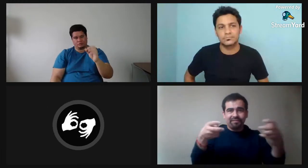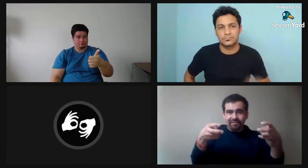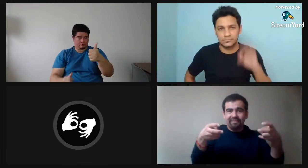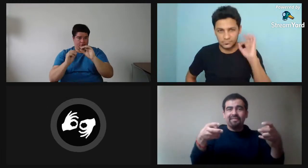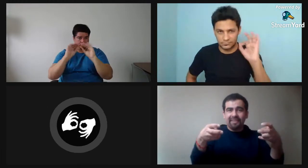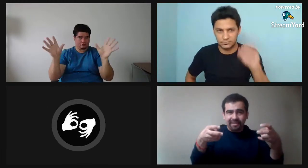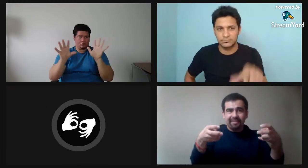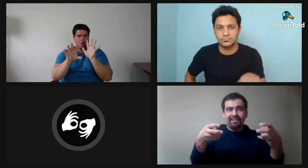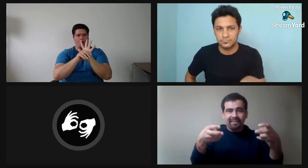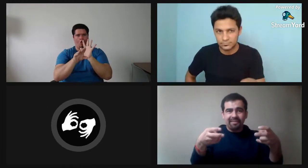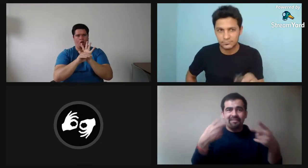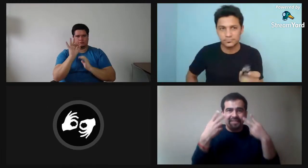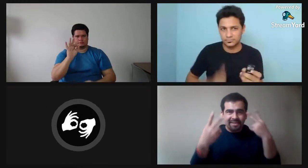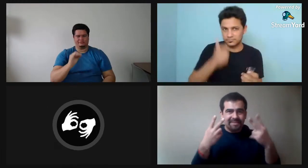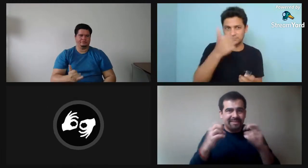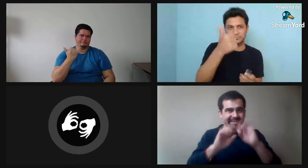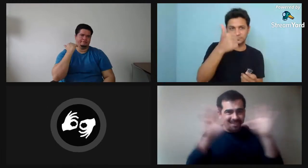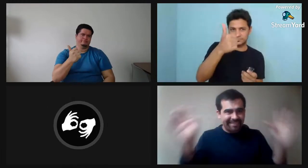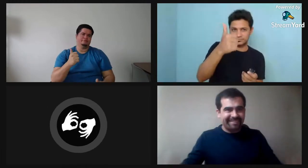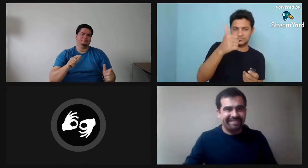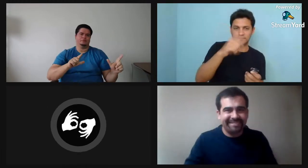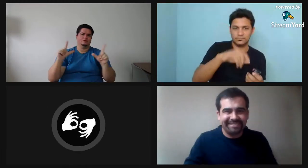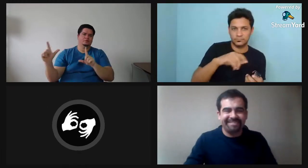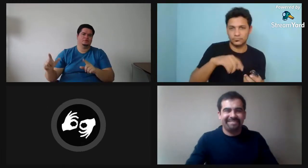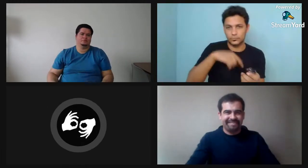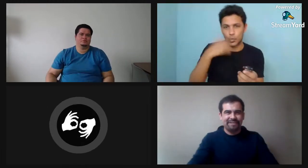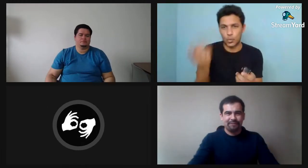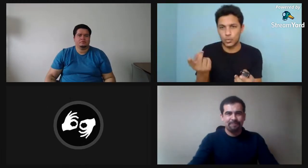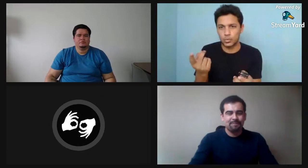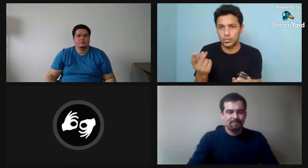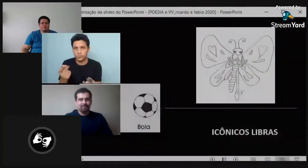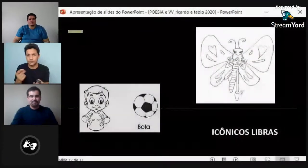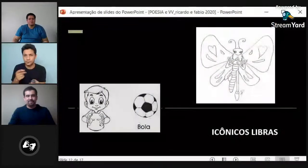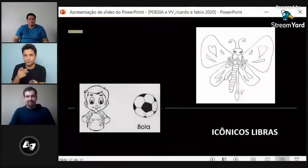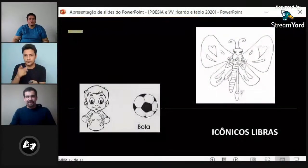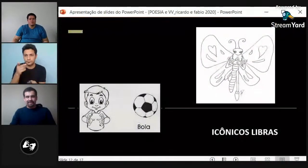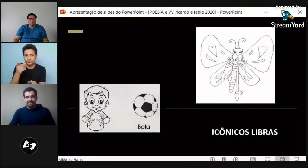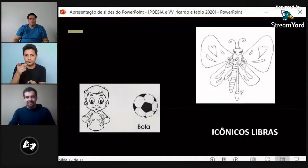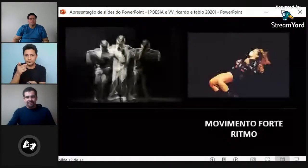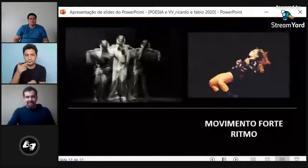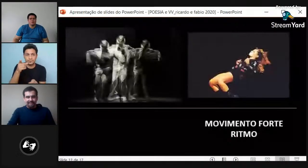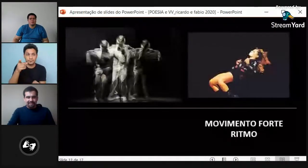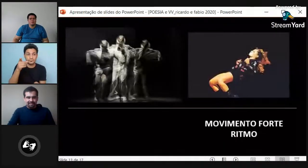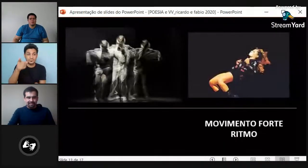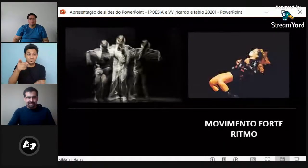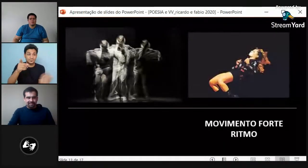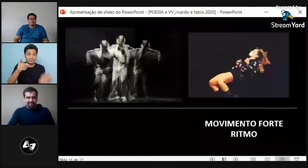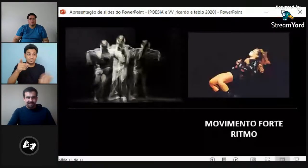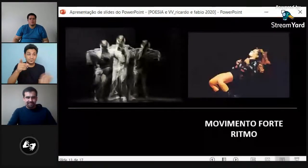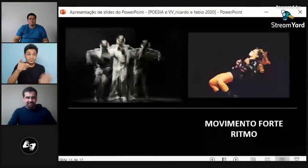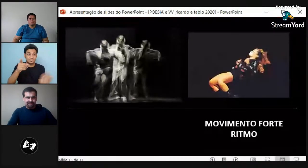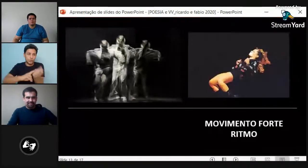Por ejemplo, estos círculos. Que son bastante llamativos. Puedo ver cómo se mueven. Mientras la mariposa vuela. Puedo hacerlo así. Desde la perspectiva del vernáculo visual.